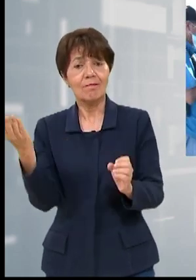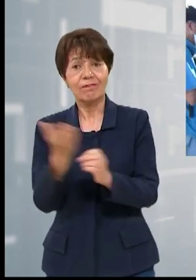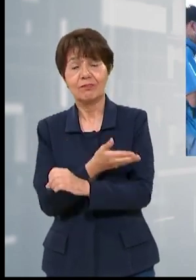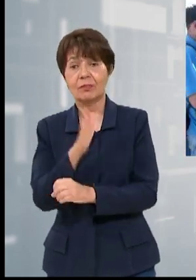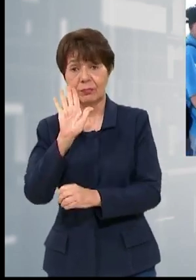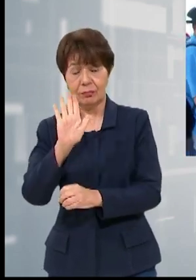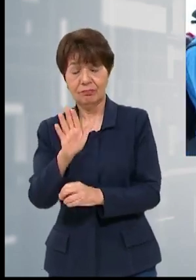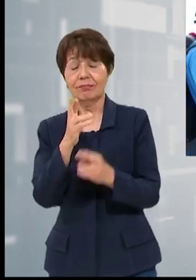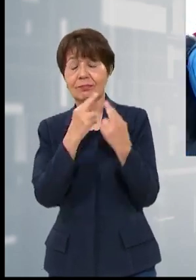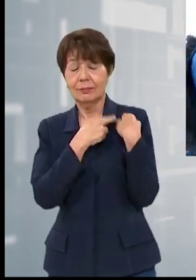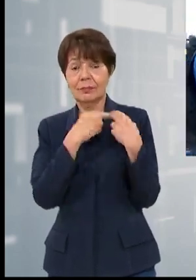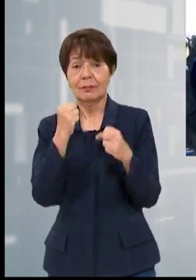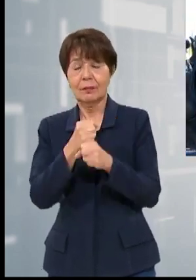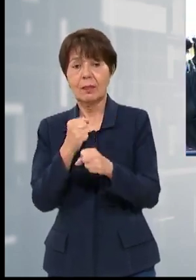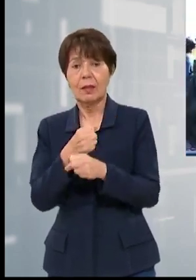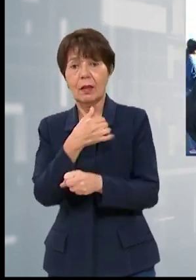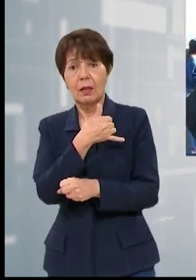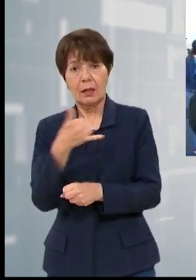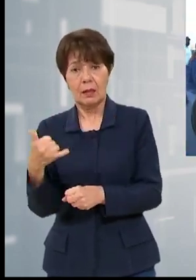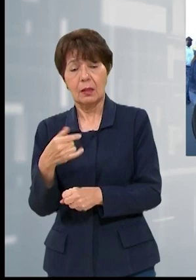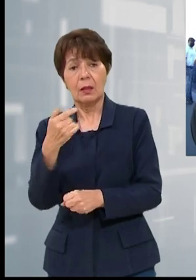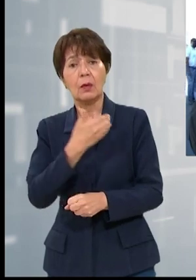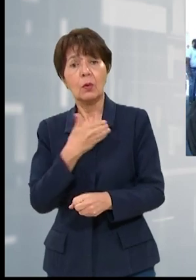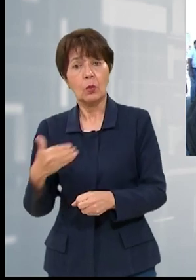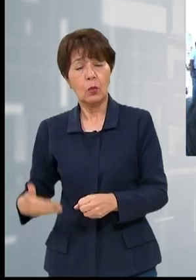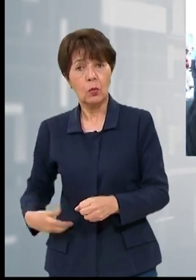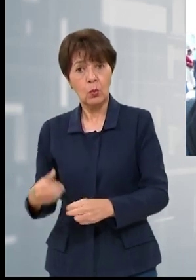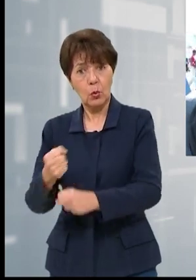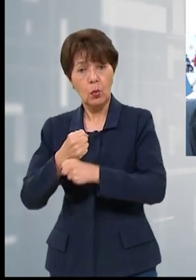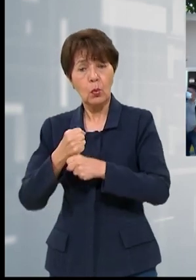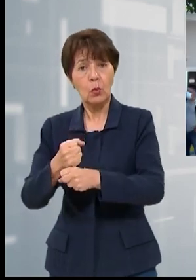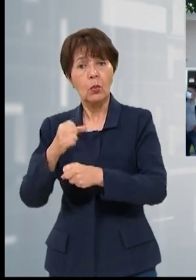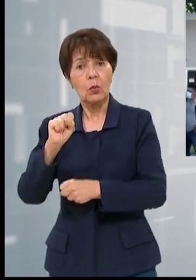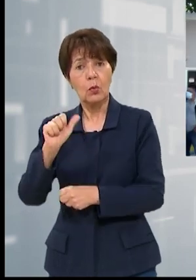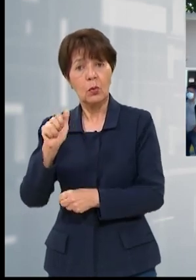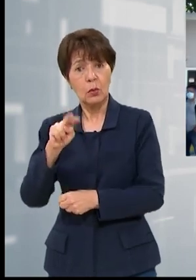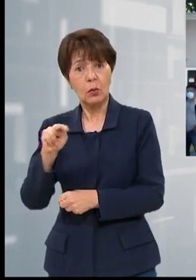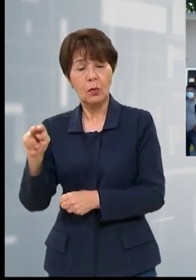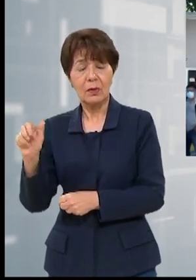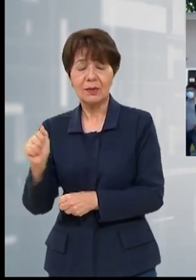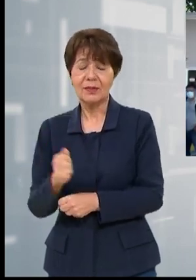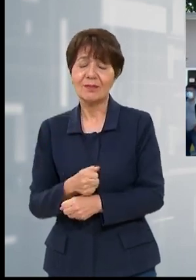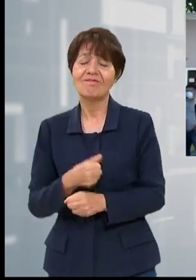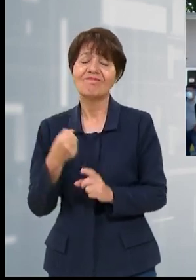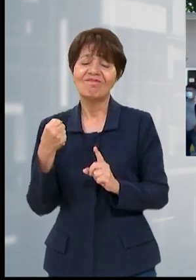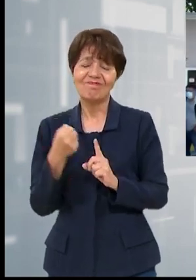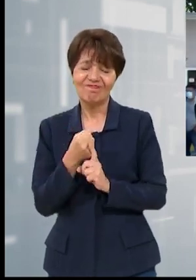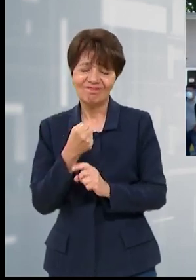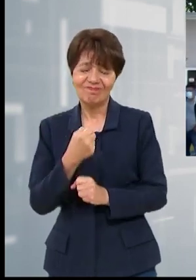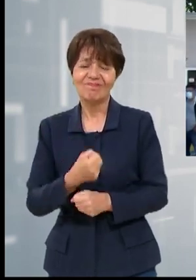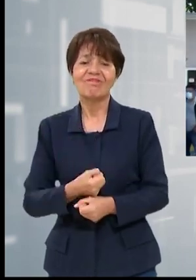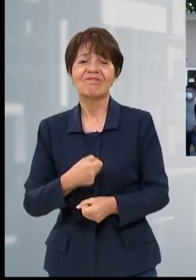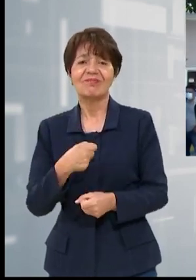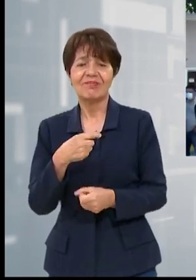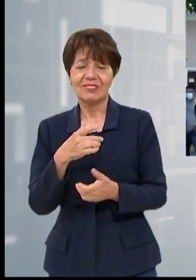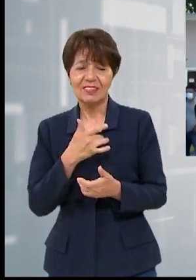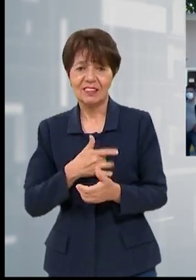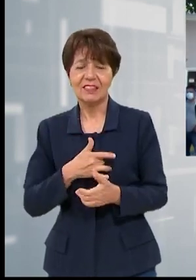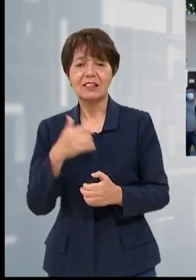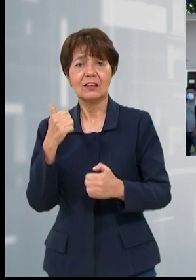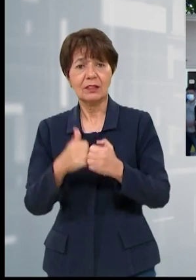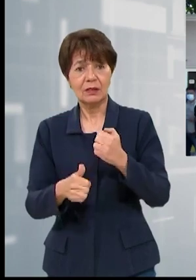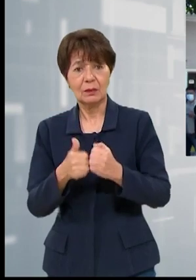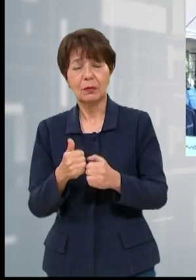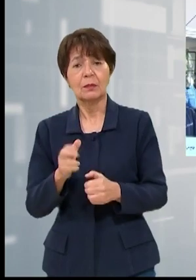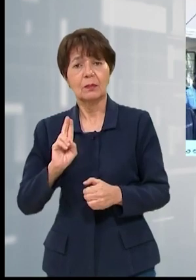Es así que Julio Pozo, presidente del Sindicato de Trabajadores, lamentó la crítica situación que enfrenta la